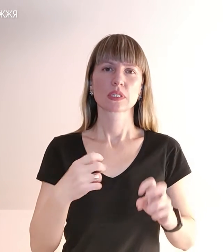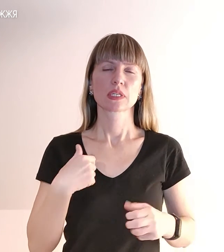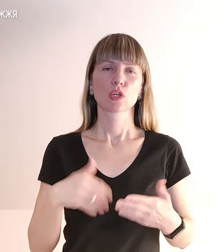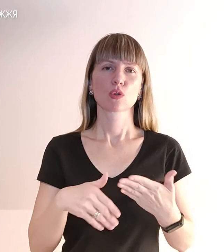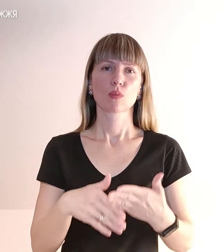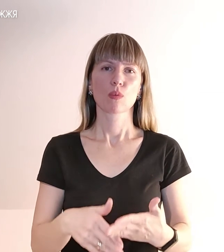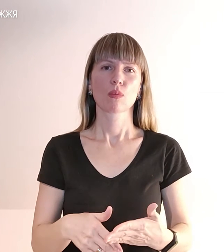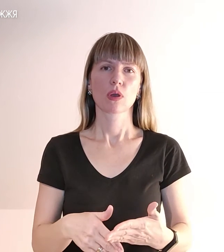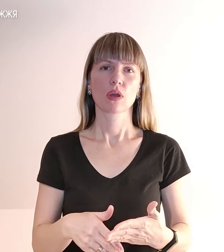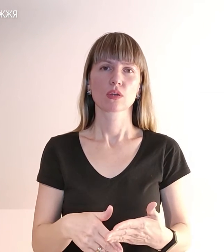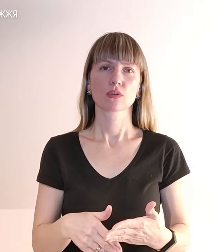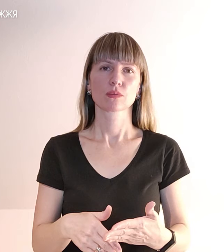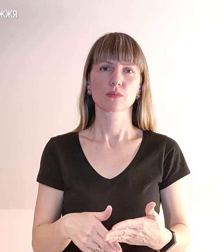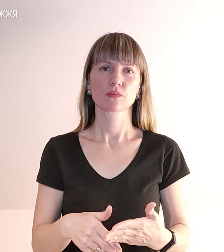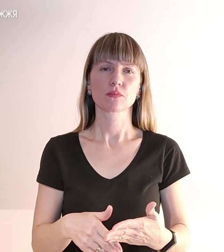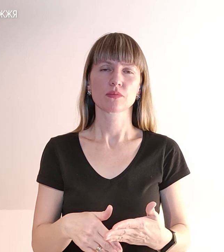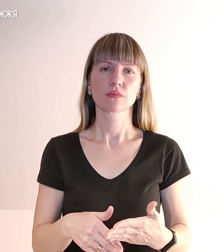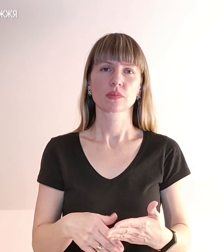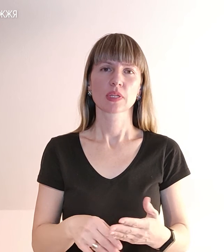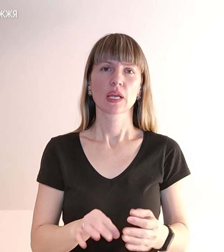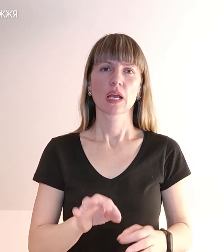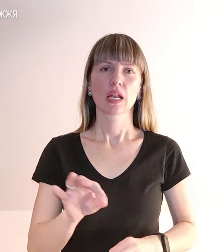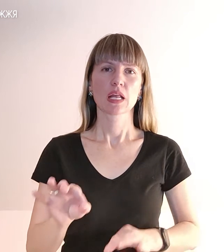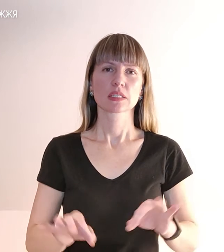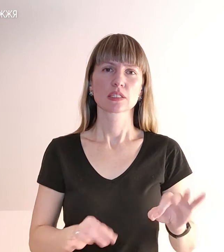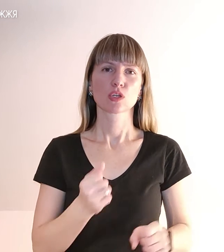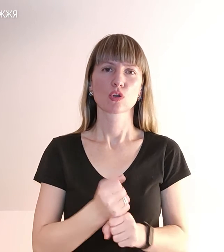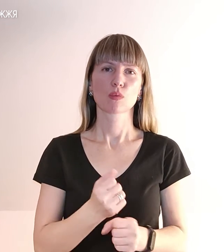креслити, робити викройки.